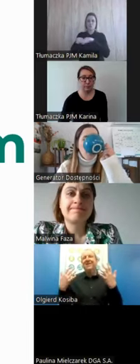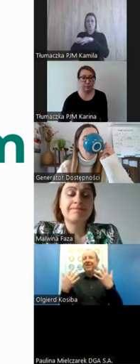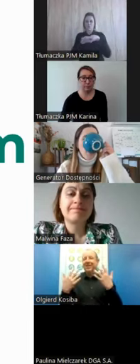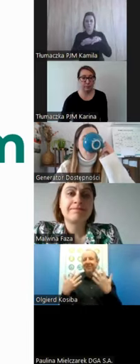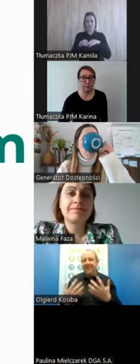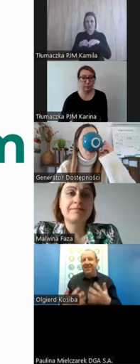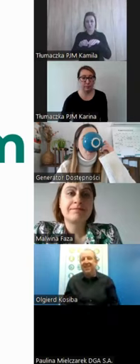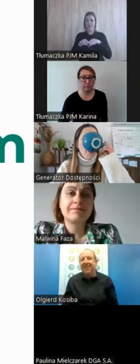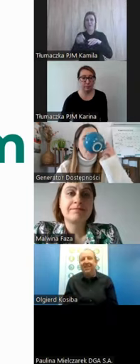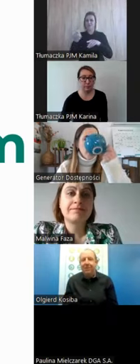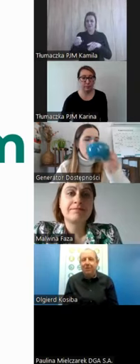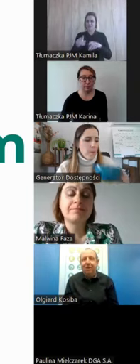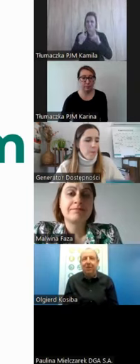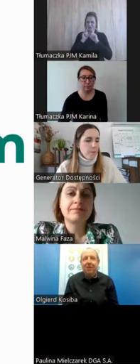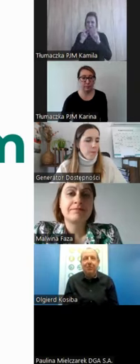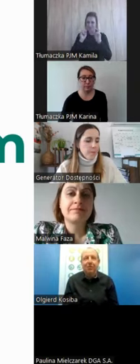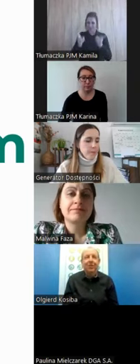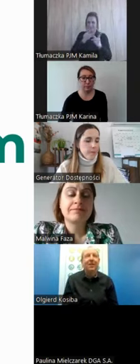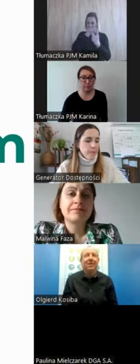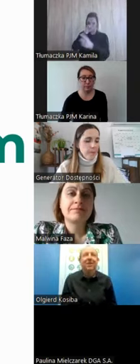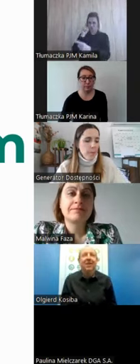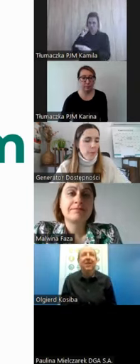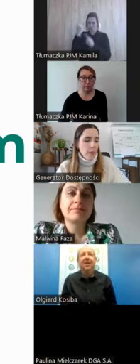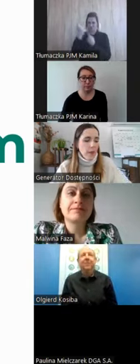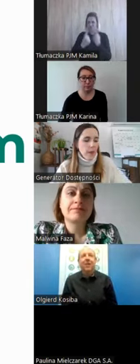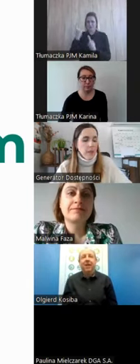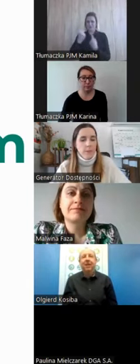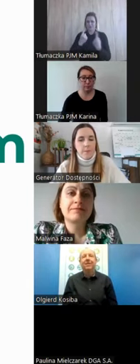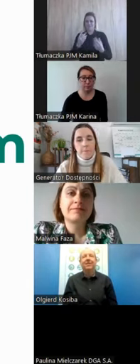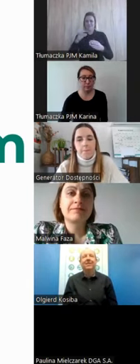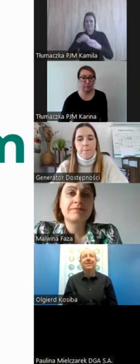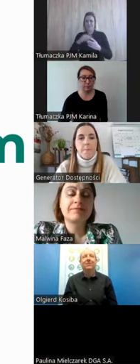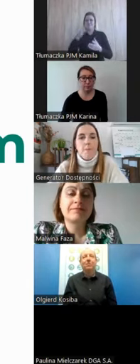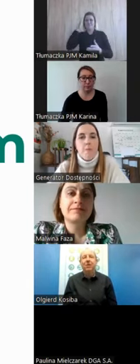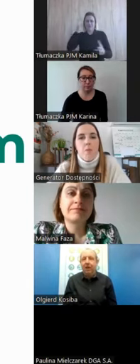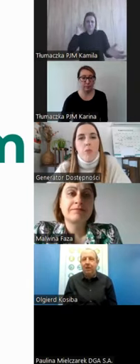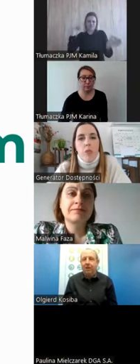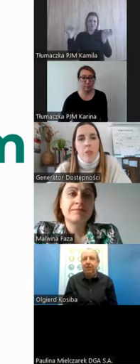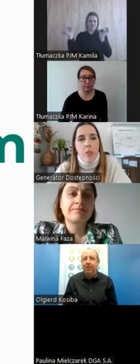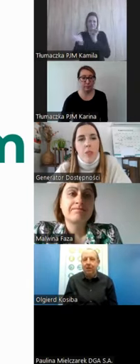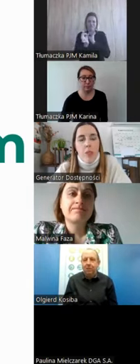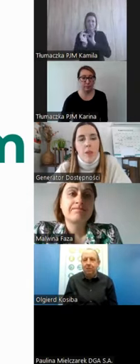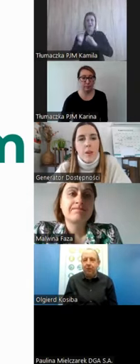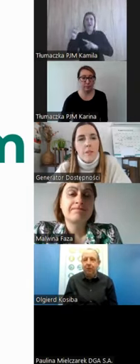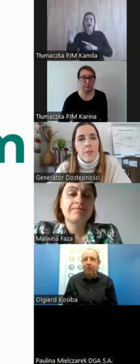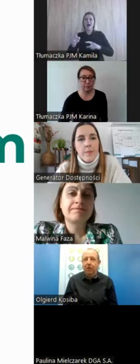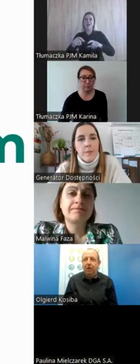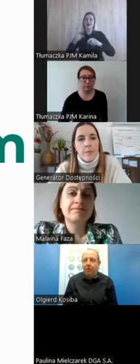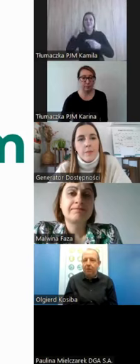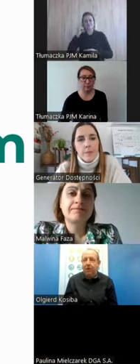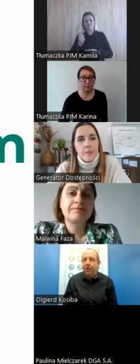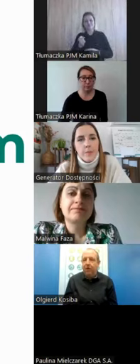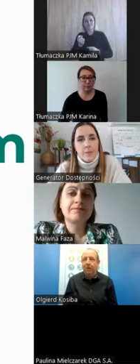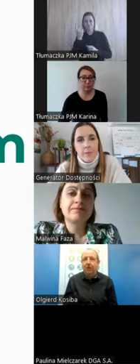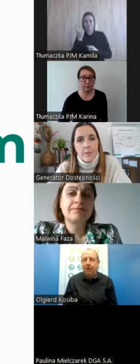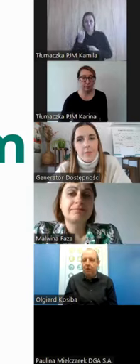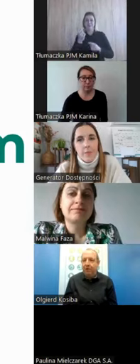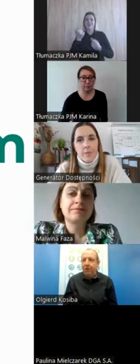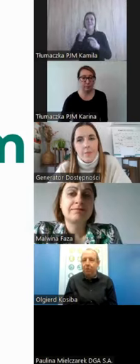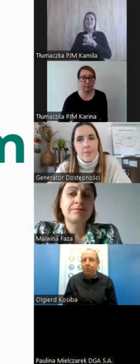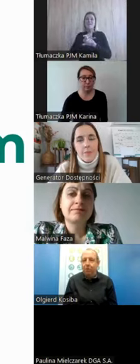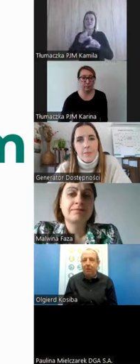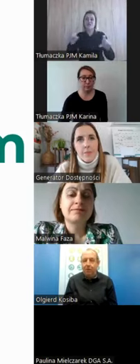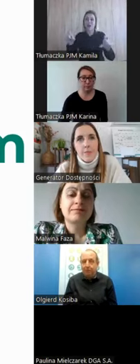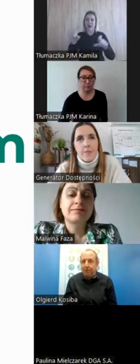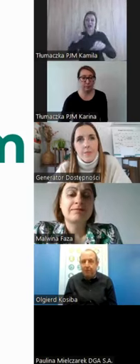że tak się myśli. Ja wiem, że to jest taki powszechny mit, ale wymyślenie na całym świecie o jednym czasie, jednego